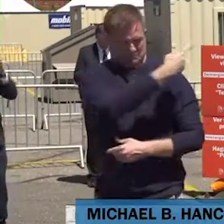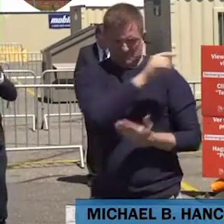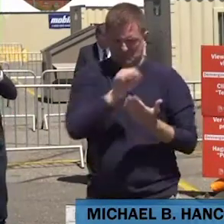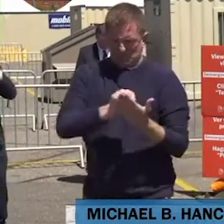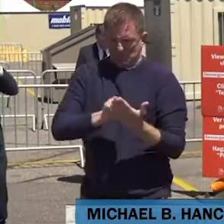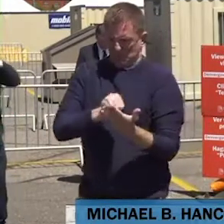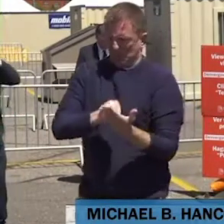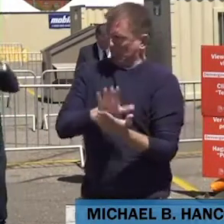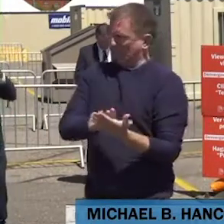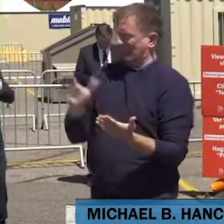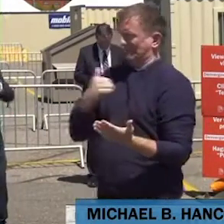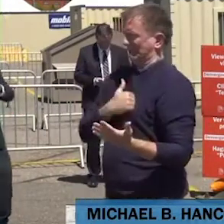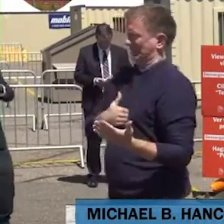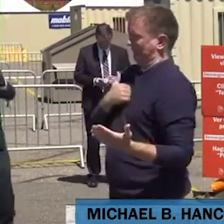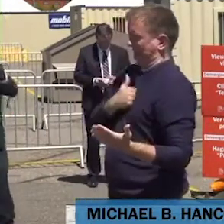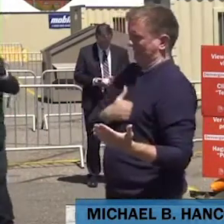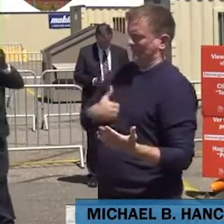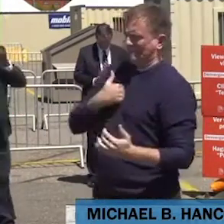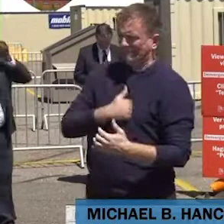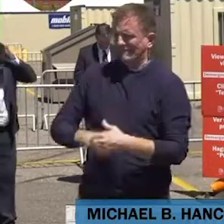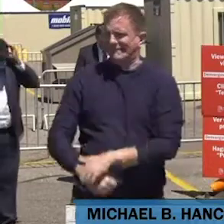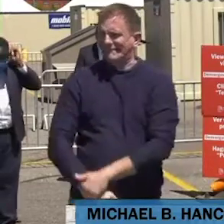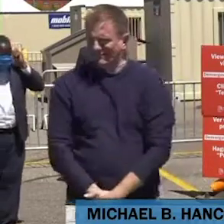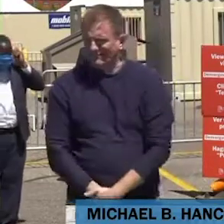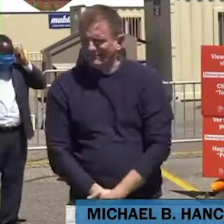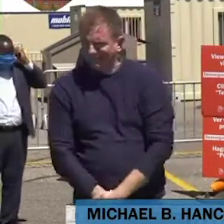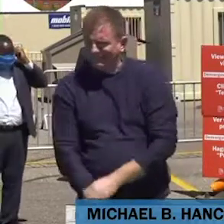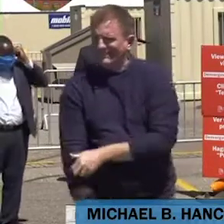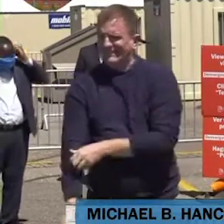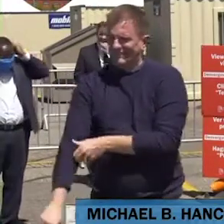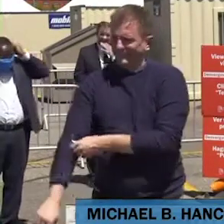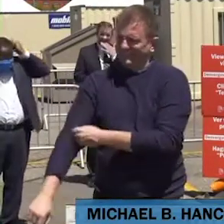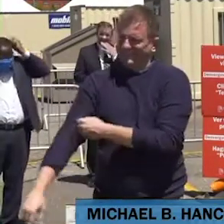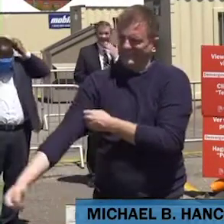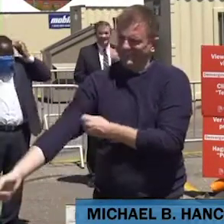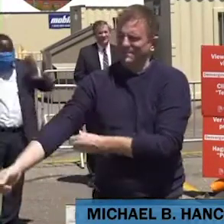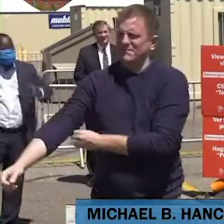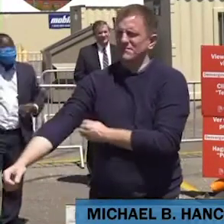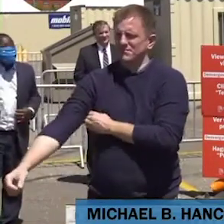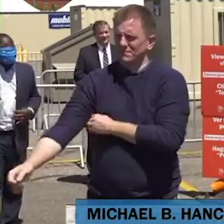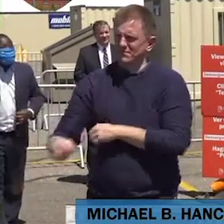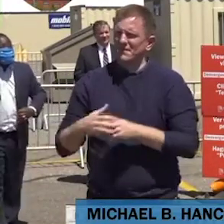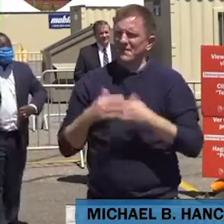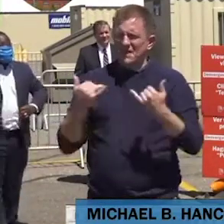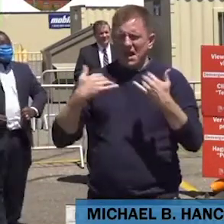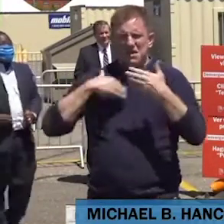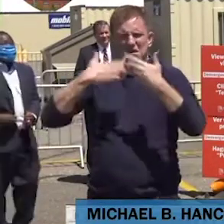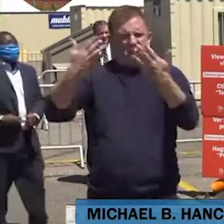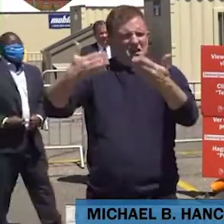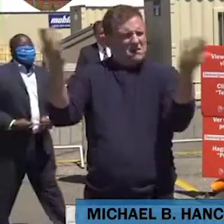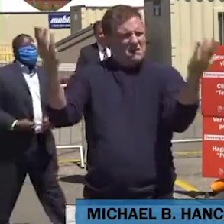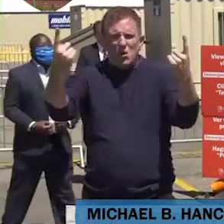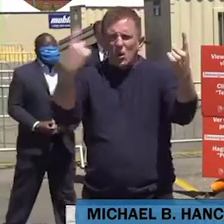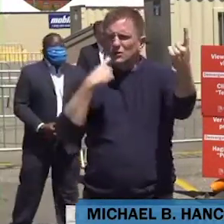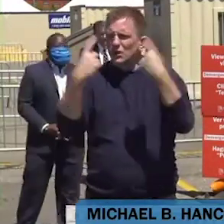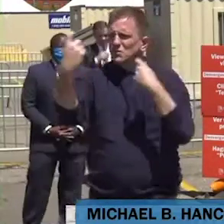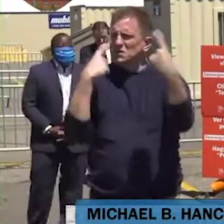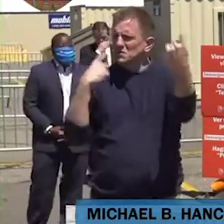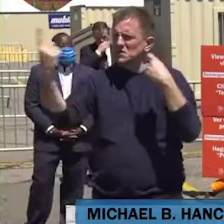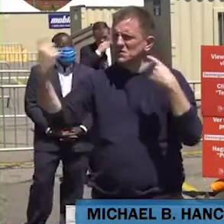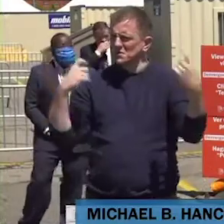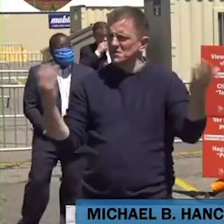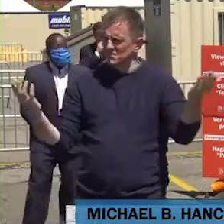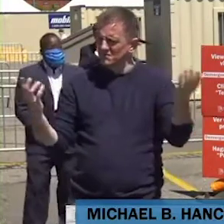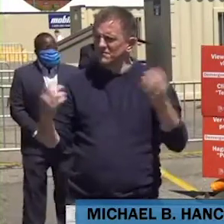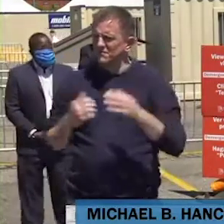Cronky Sports. Bueno, ahora podemos abrir con preguntas y respuestas al gobernador y también estará disponible Murphy para las respuestas.